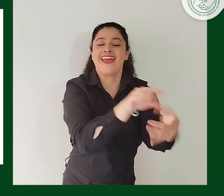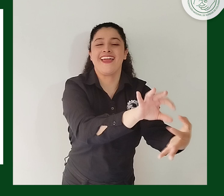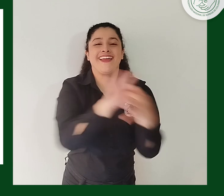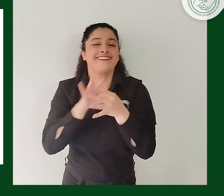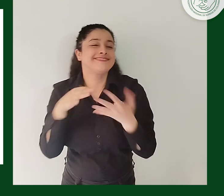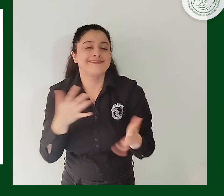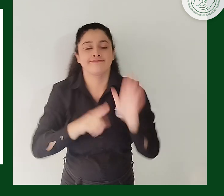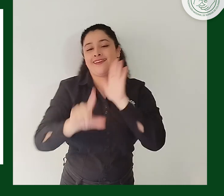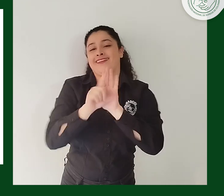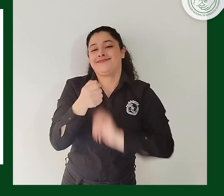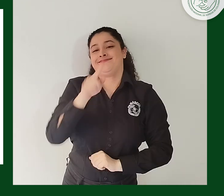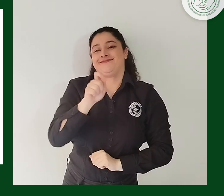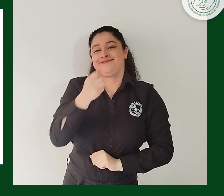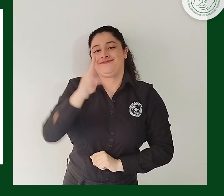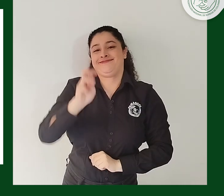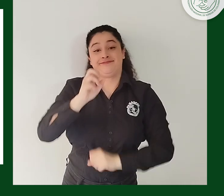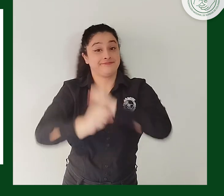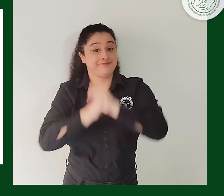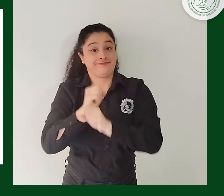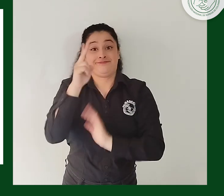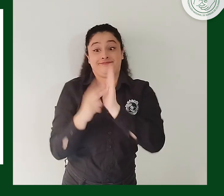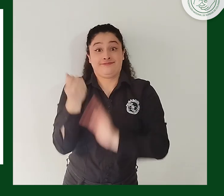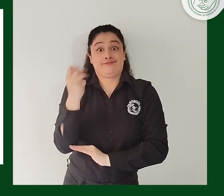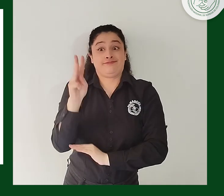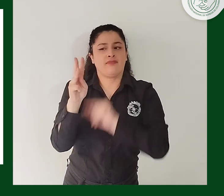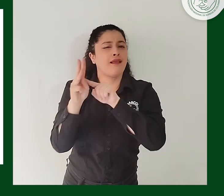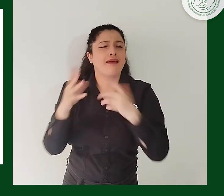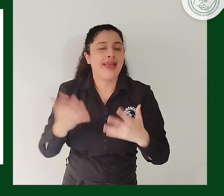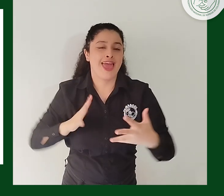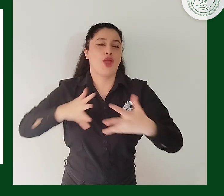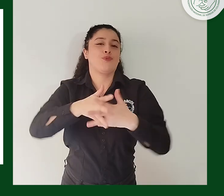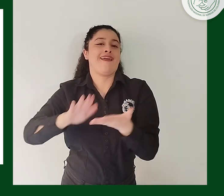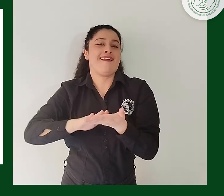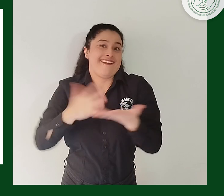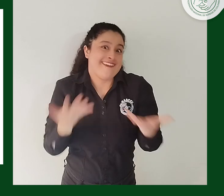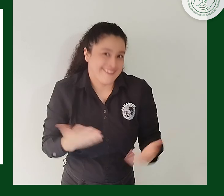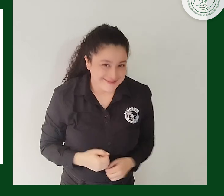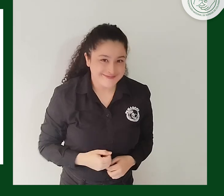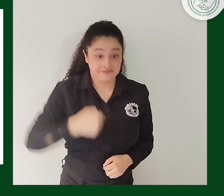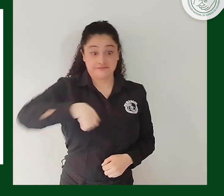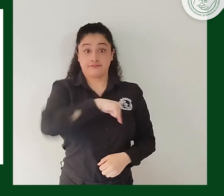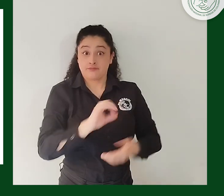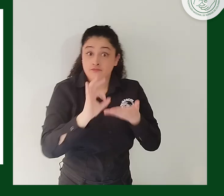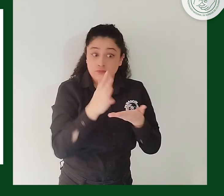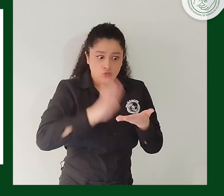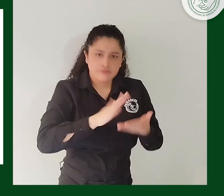de 2013, el personal, la tecnología y los procesos no son iguales a los del centro de relevo.